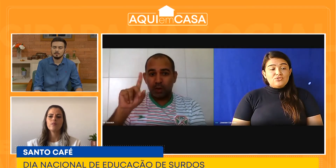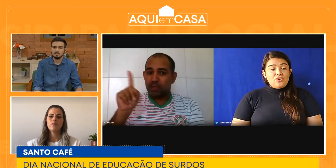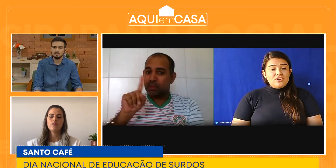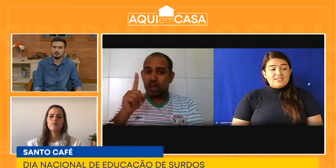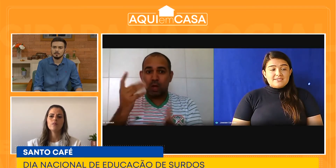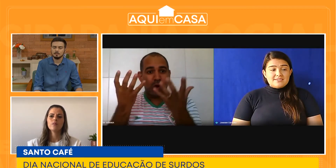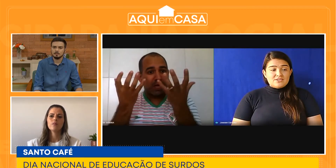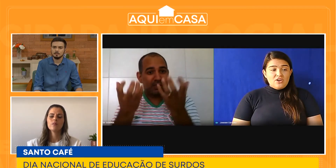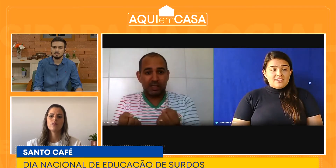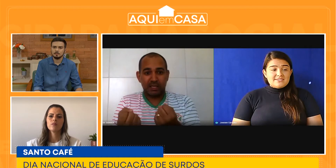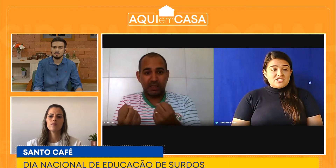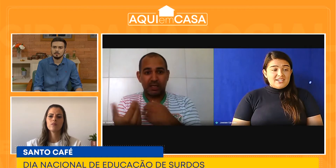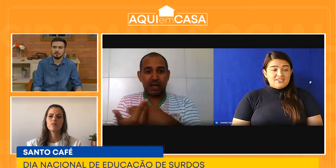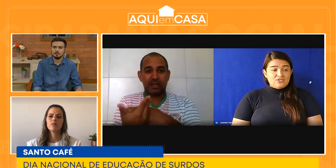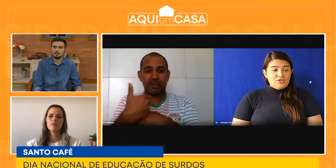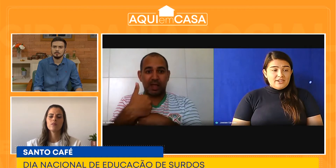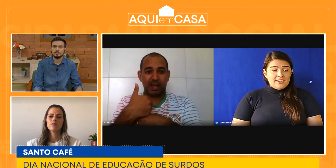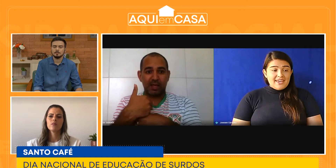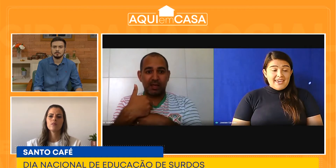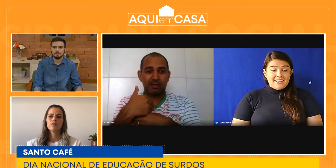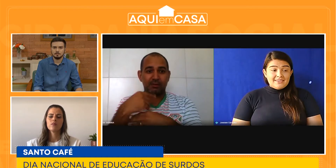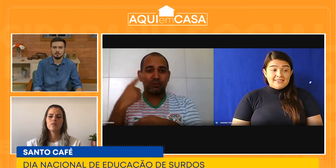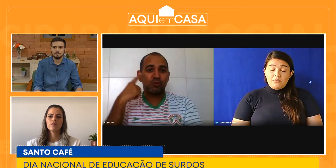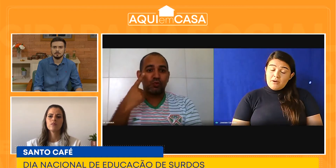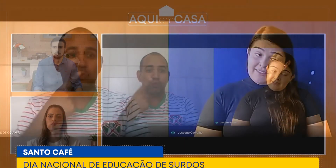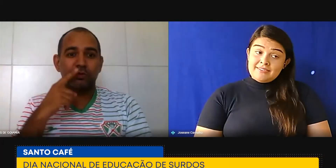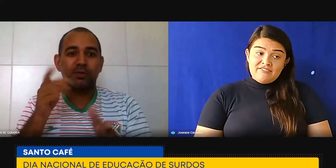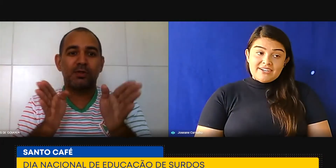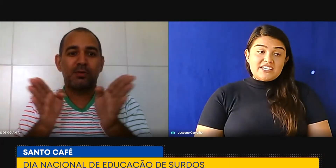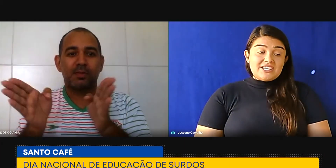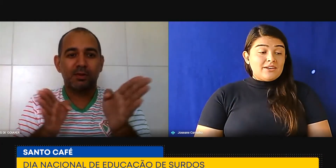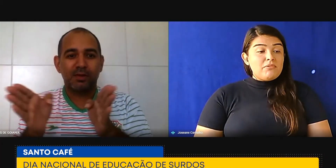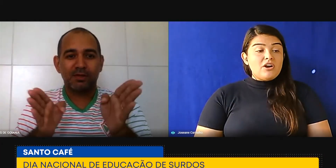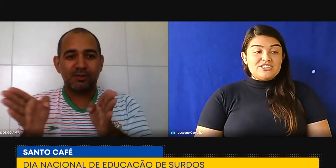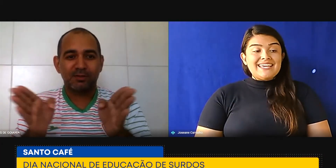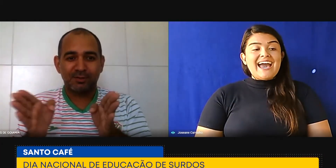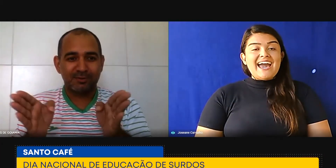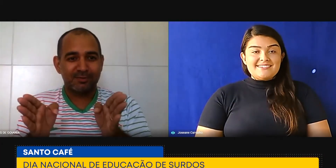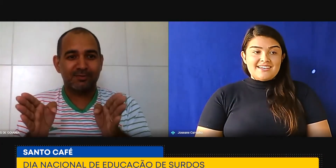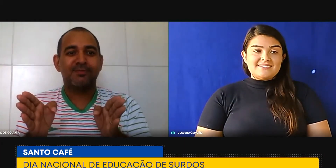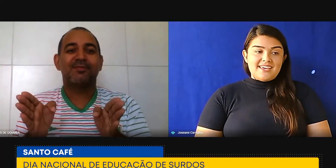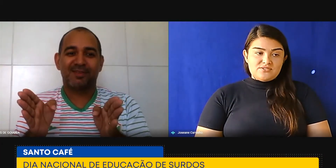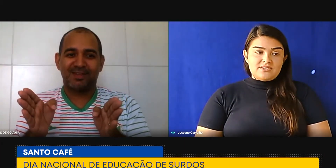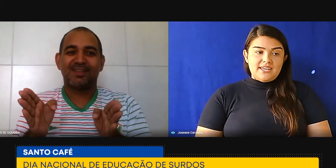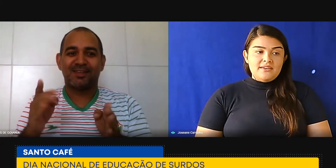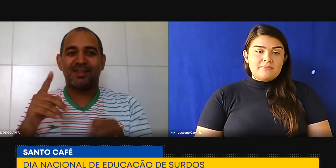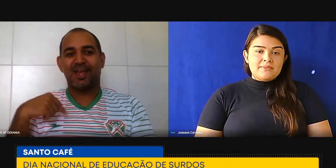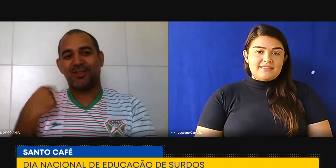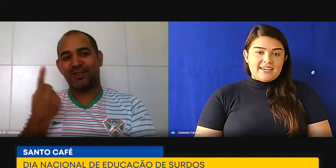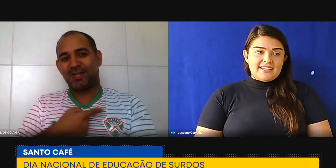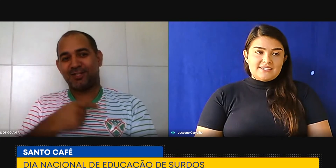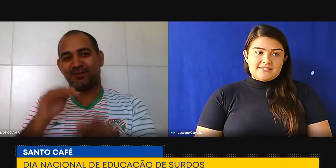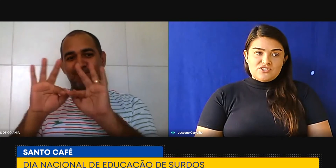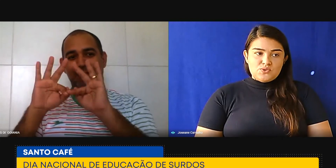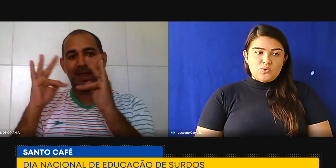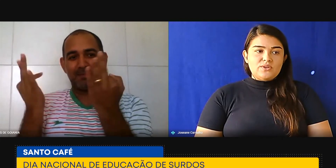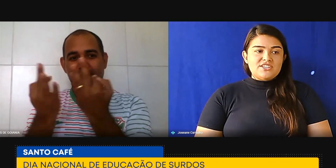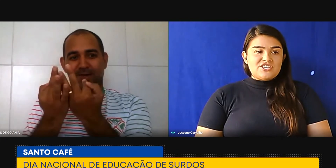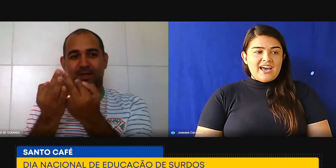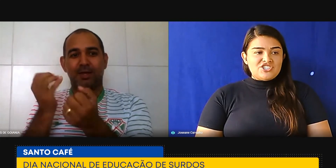todas as escolas, a diretora, ela não pode, na verdade, ela não pode negar esse acesso, né, da criança surda a